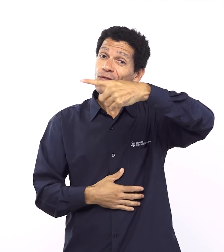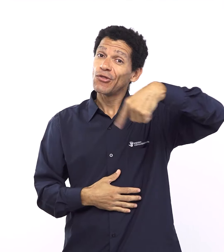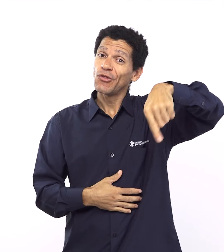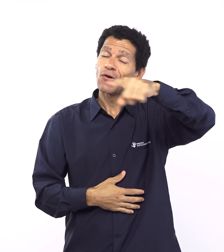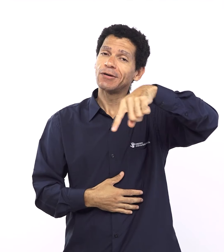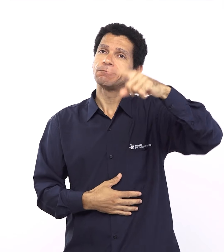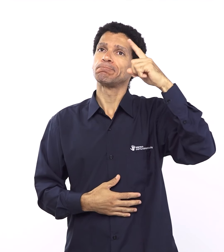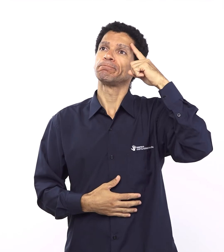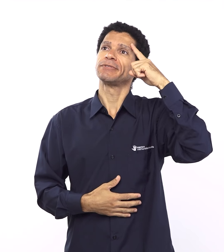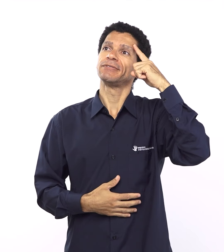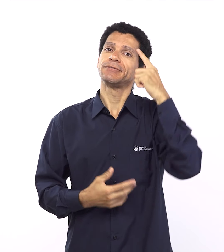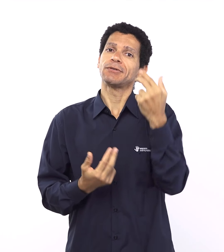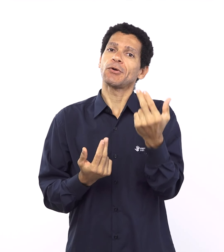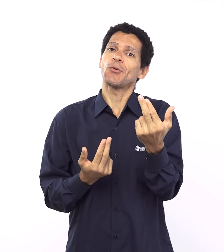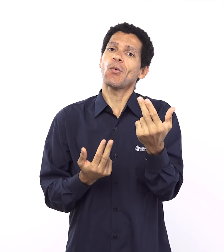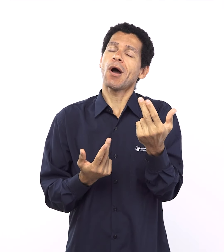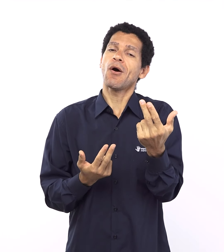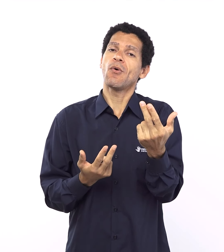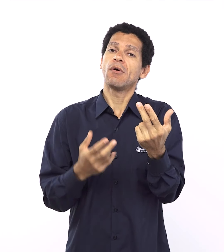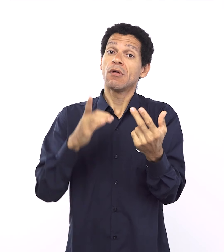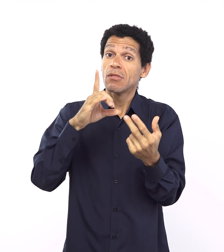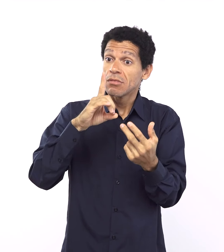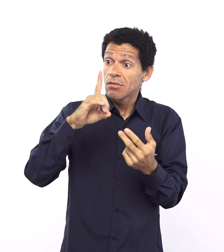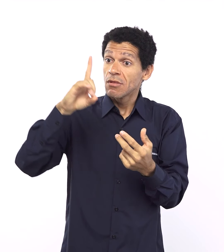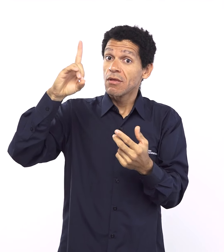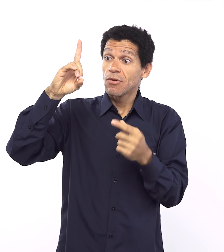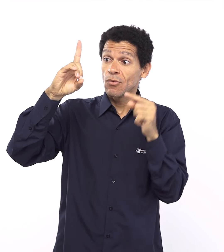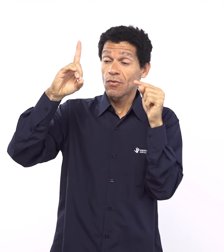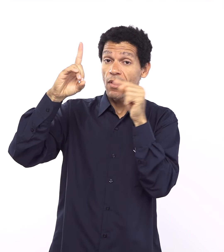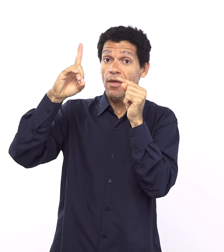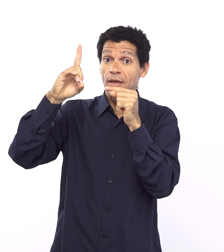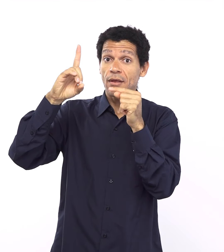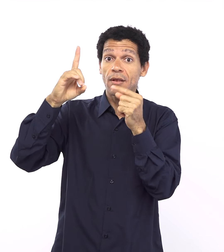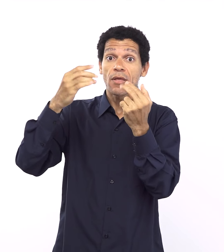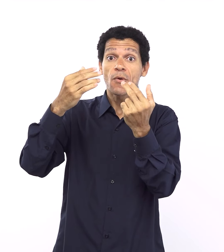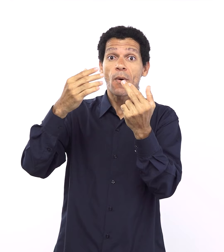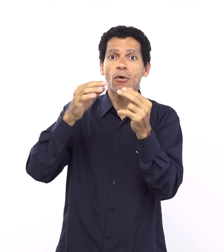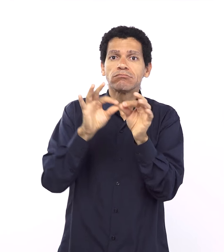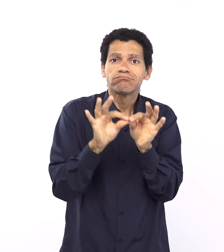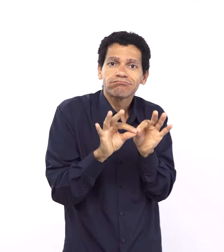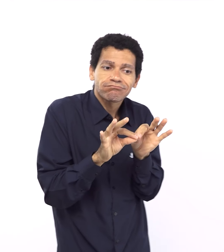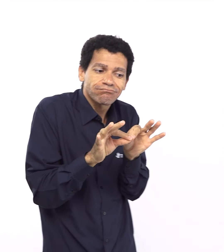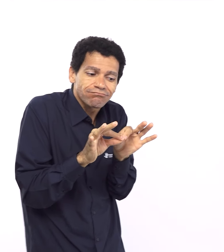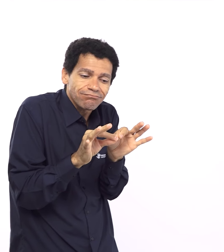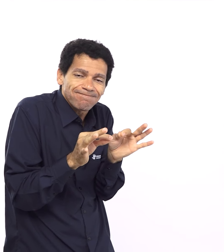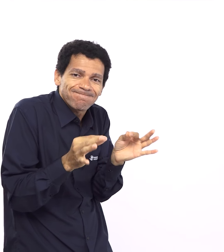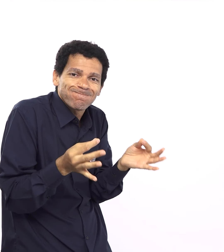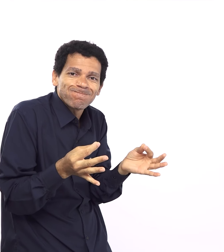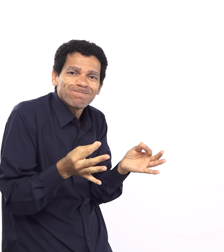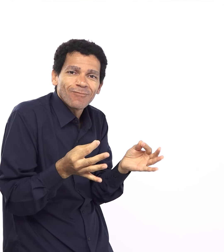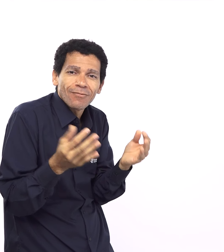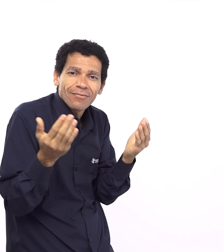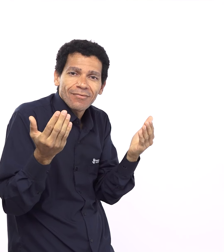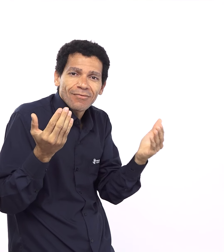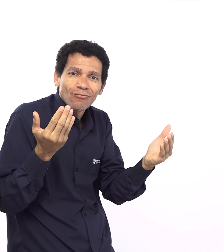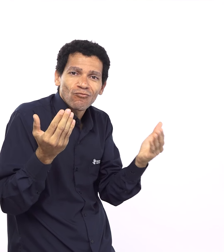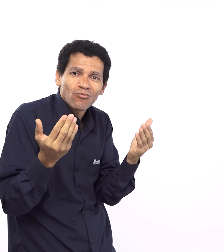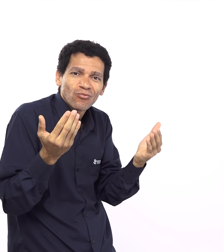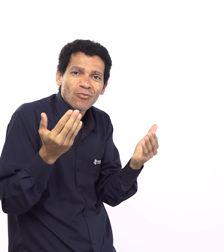uma demonstração de amor apesar de toda autoridade ele se rebaixa uma palavra ruim